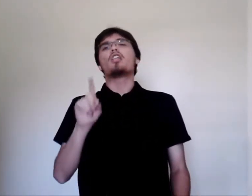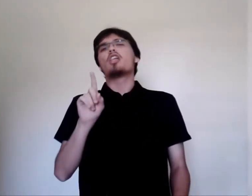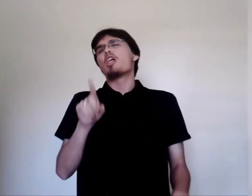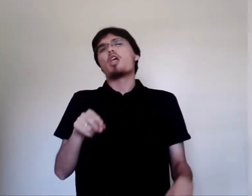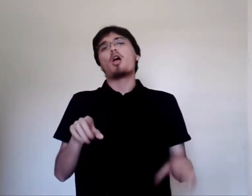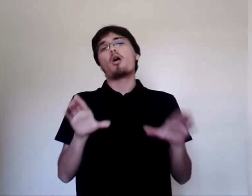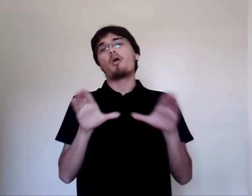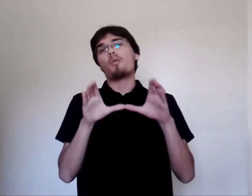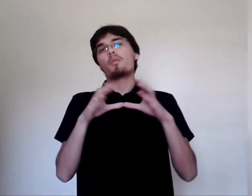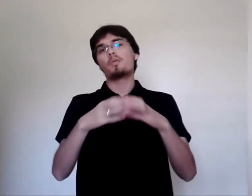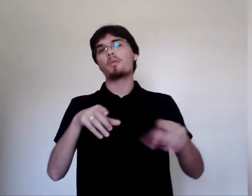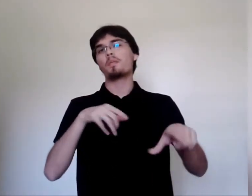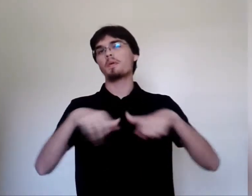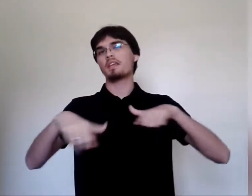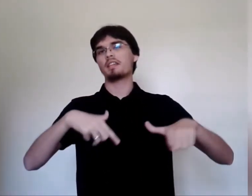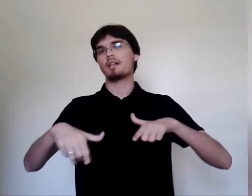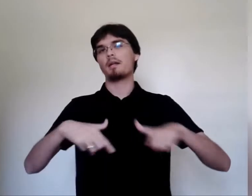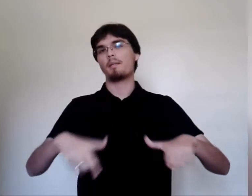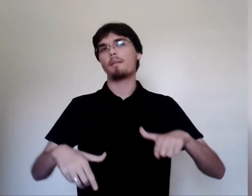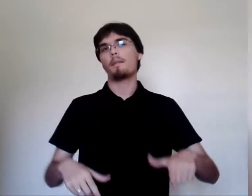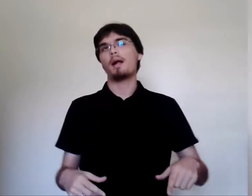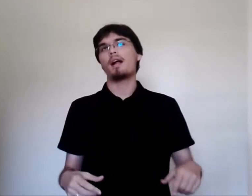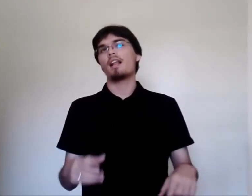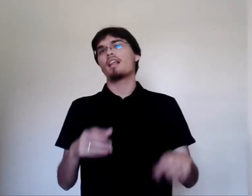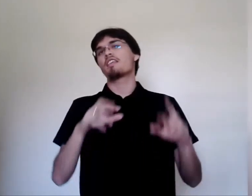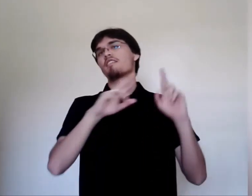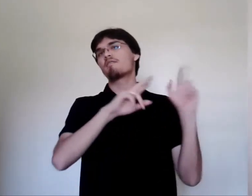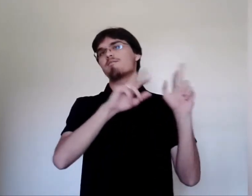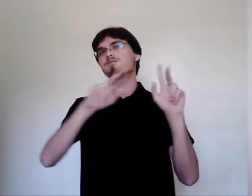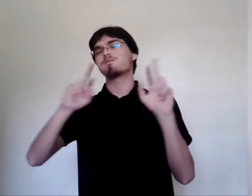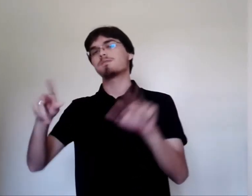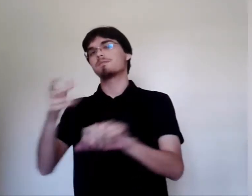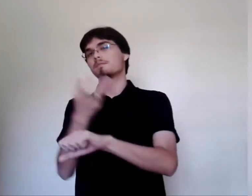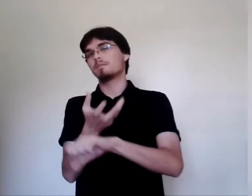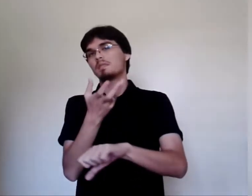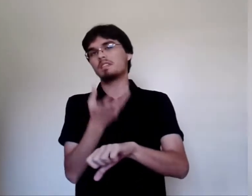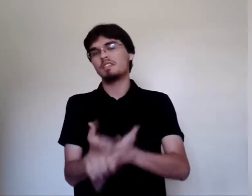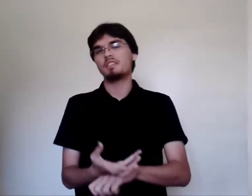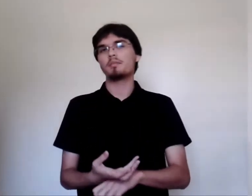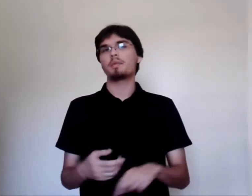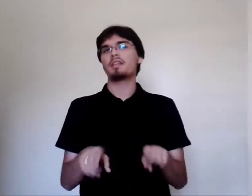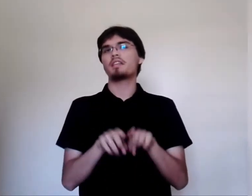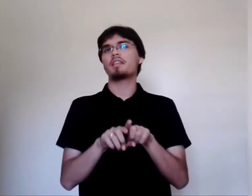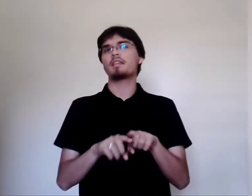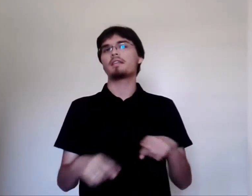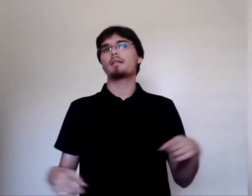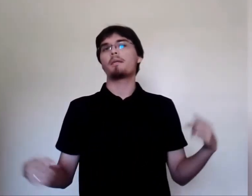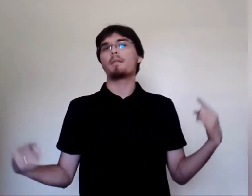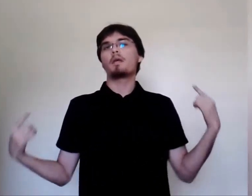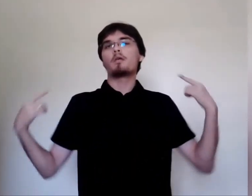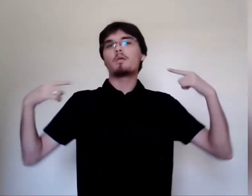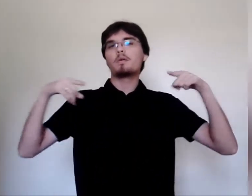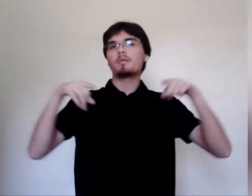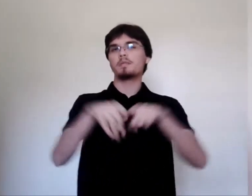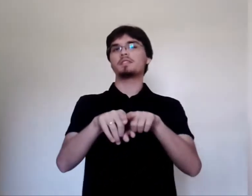integramos um grupo que atua interdisciplinar e colaborativamente em escolas com